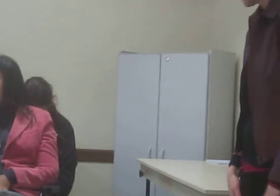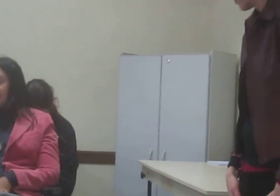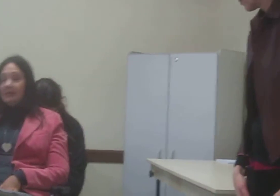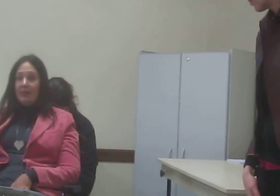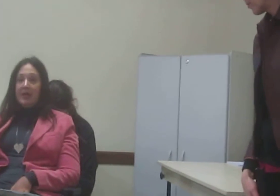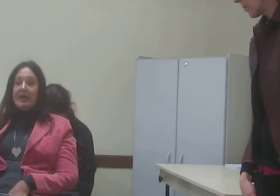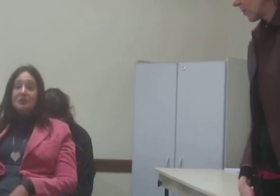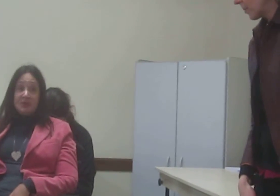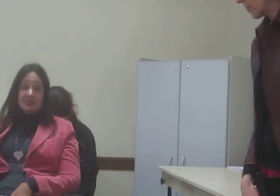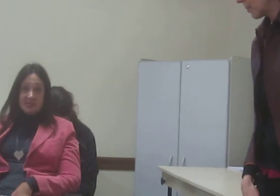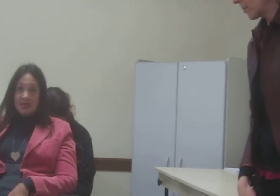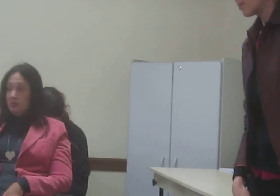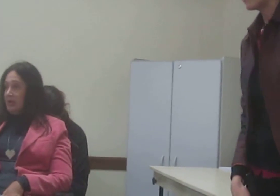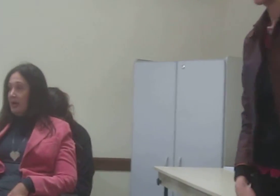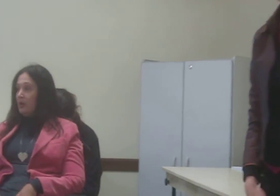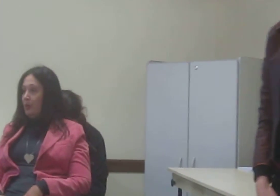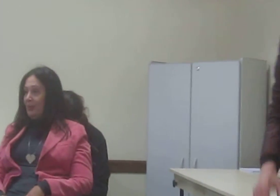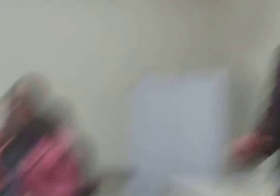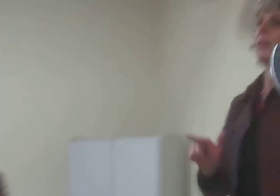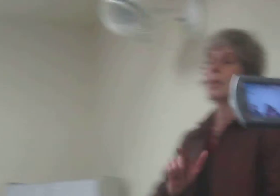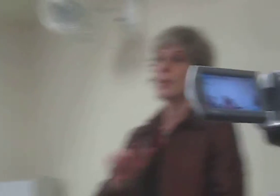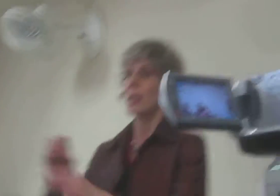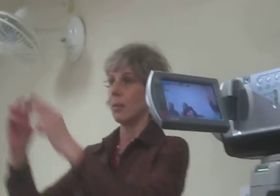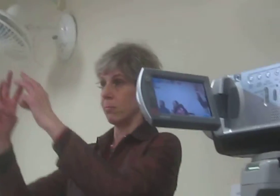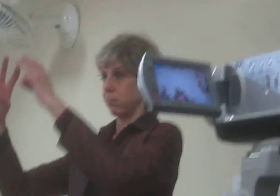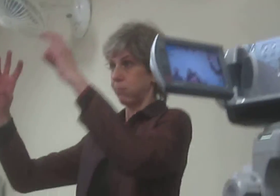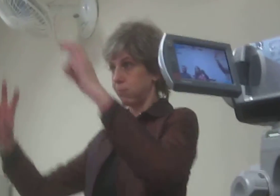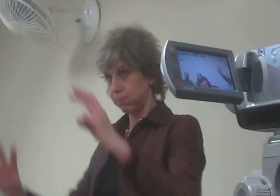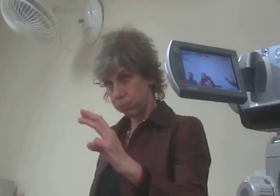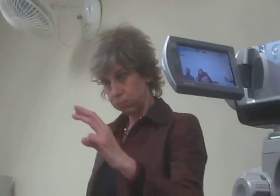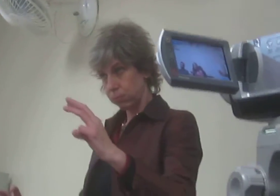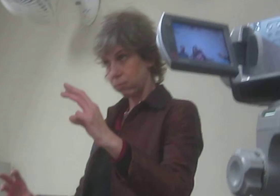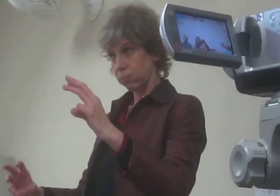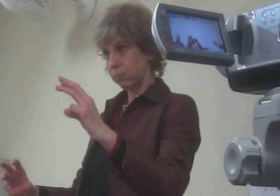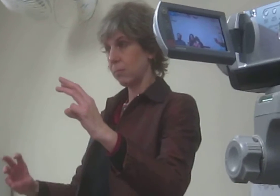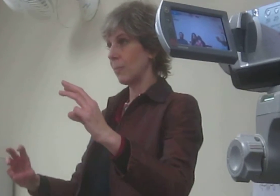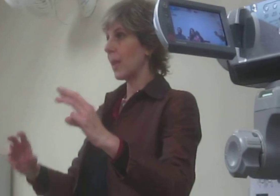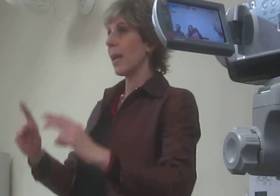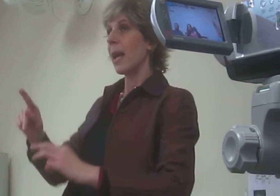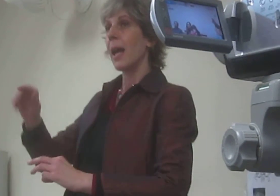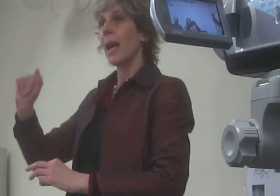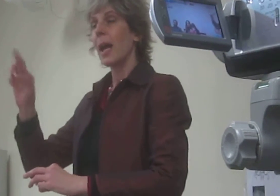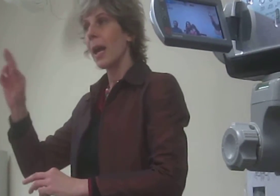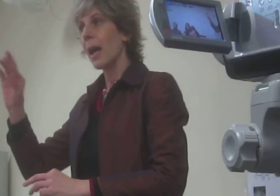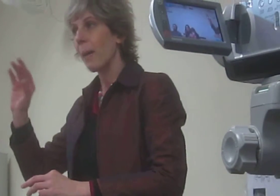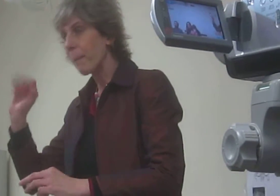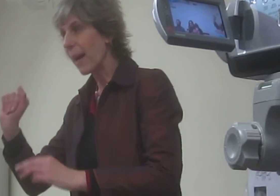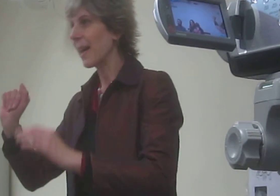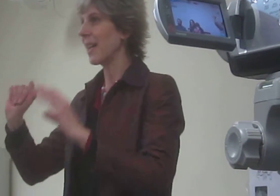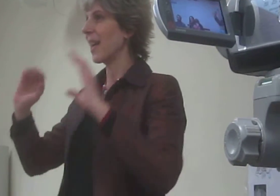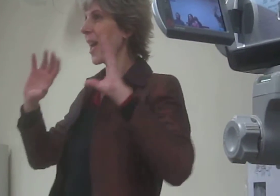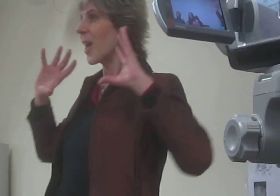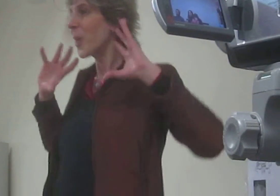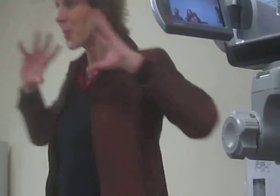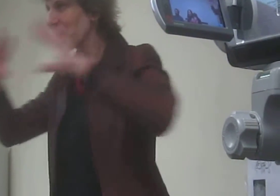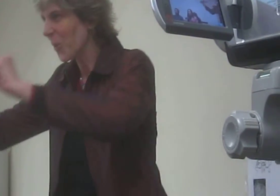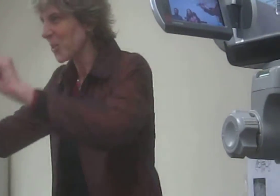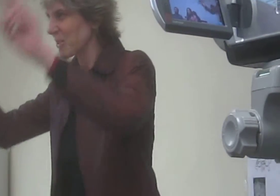tem também a exposição para alunos, que está no Jardim Botânico, no Museu do Jardim Botânico, até o dia 8 de